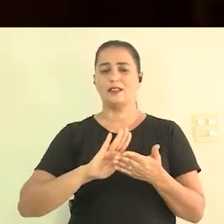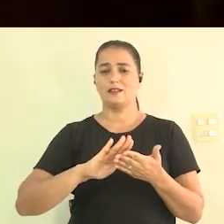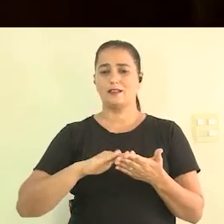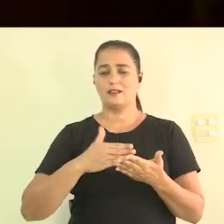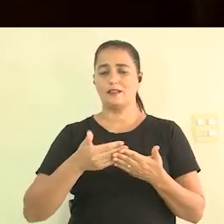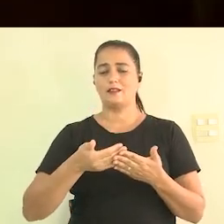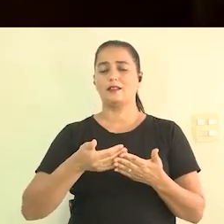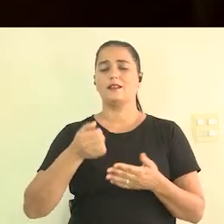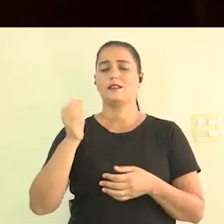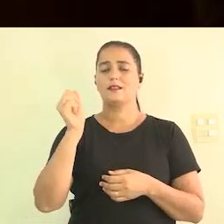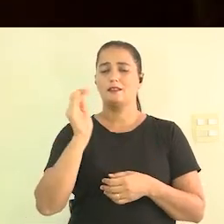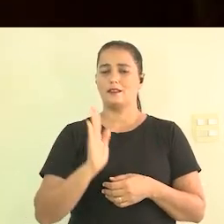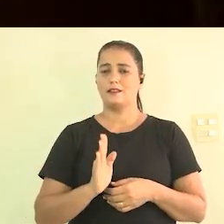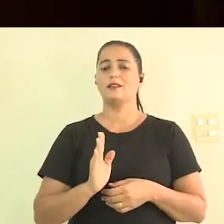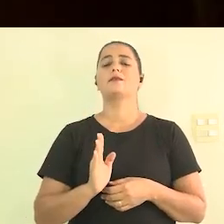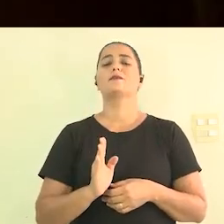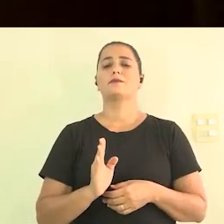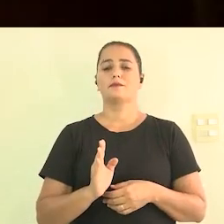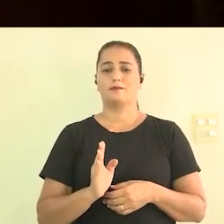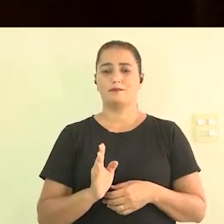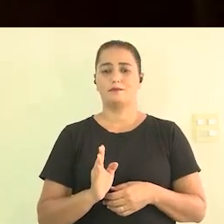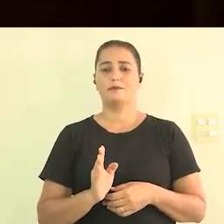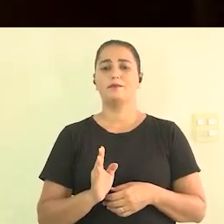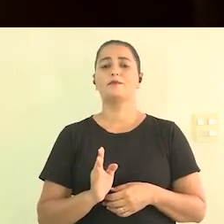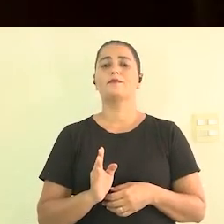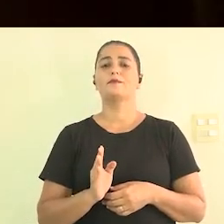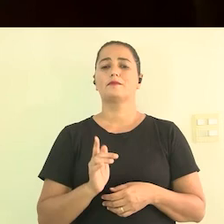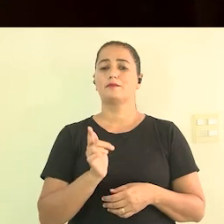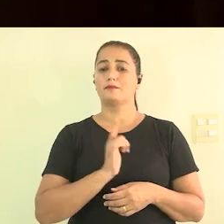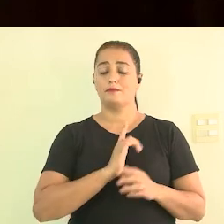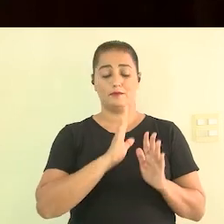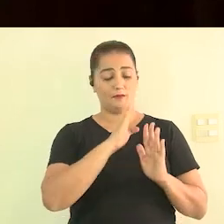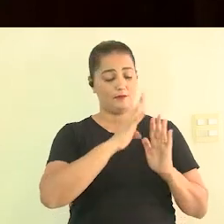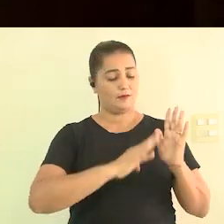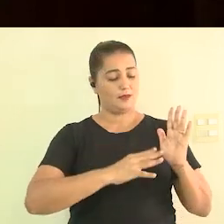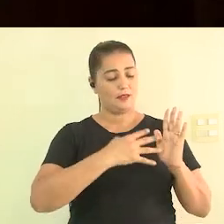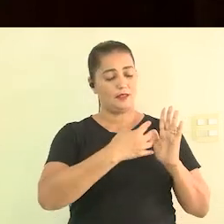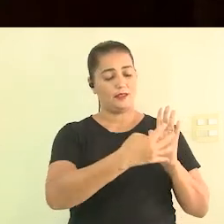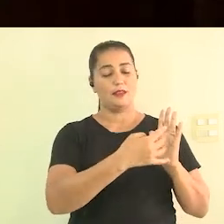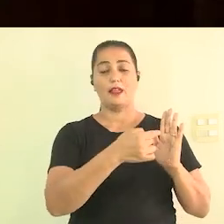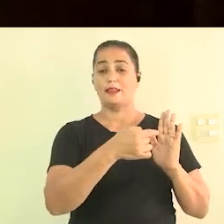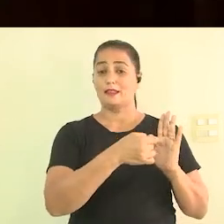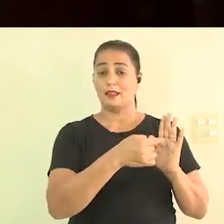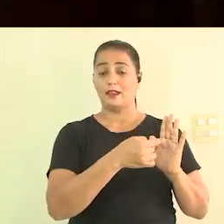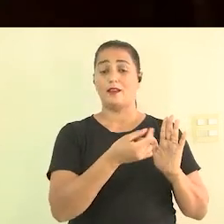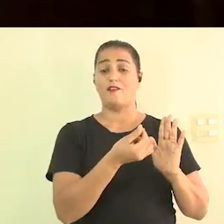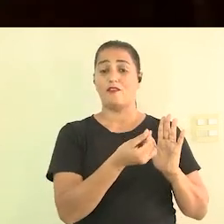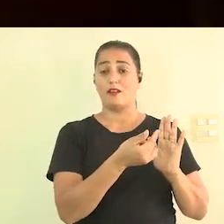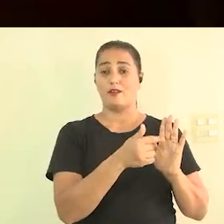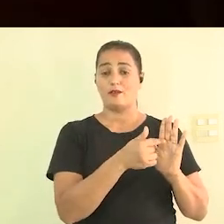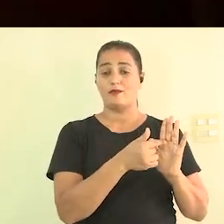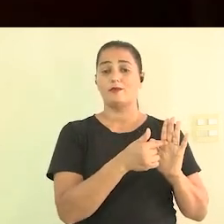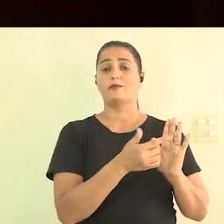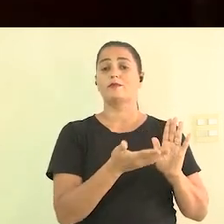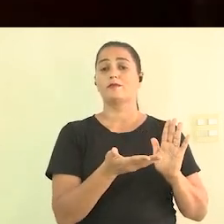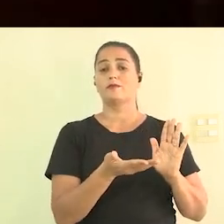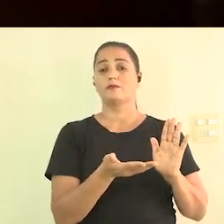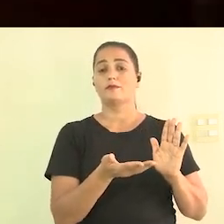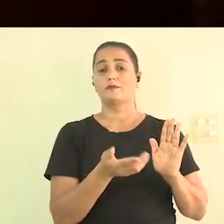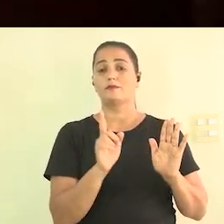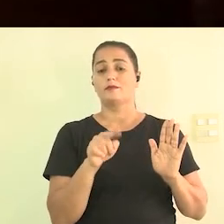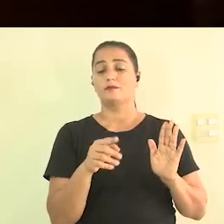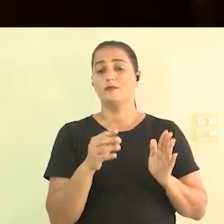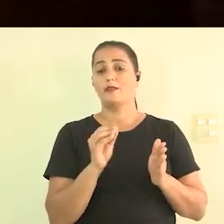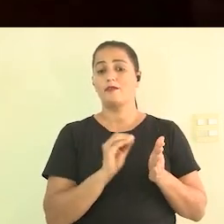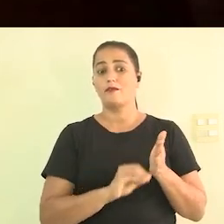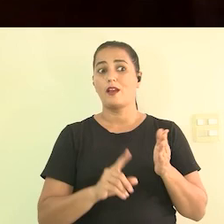Libras que tem uma tabela né e aí isso então assim é uma falta de respeito eu convidar um intérprete